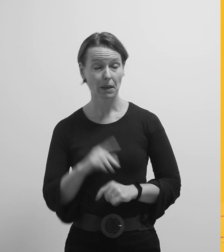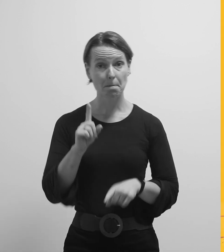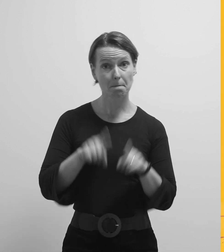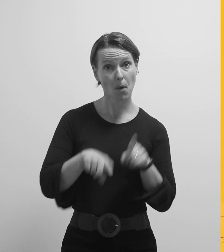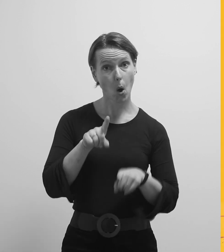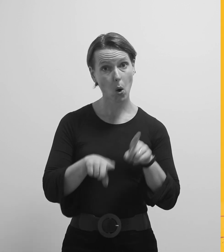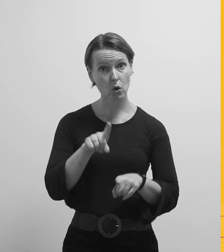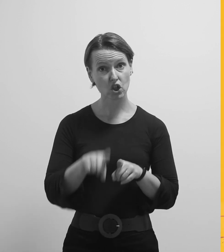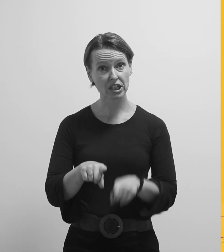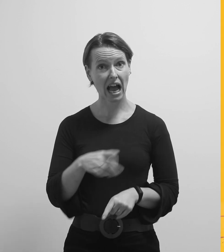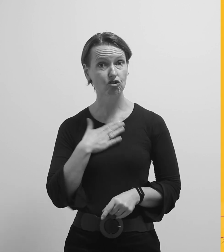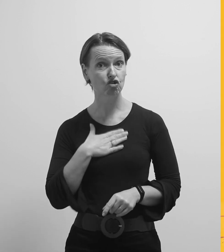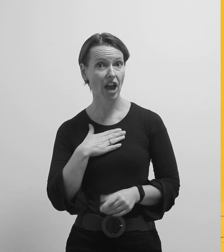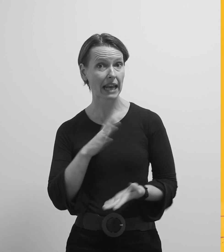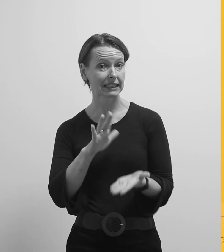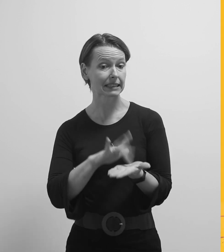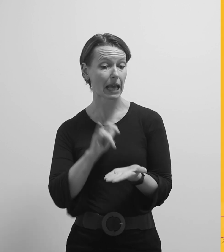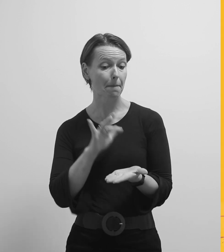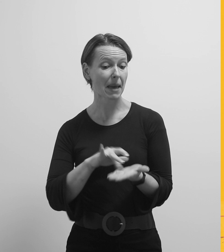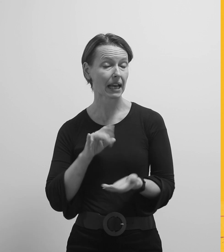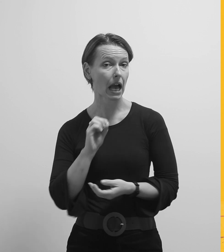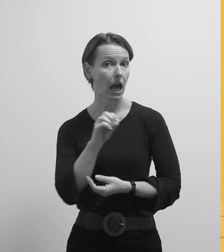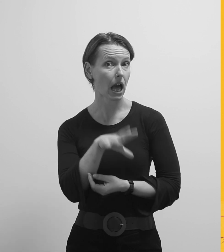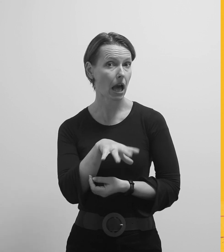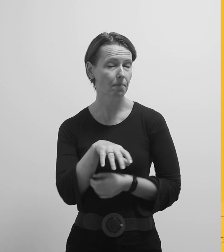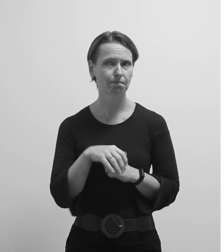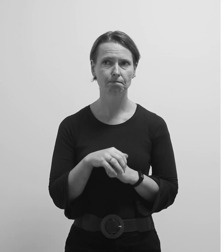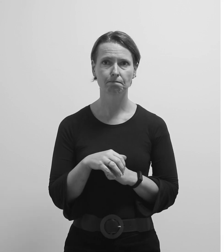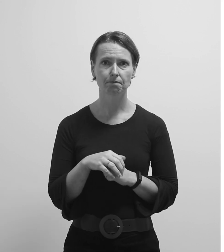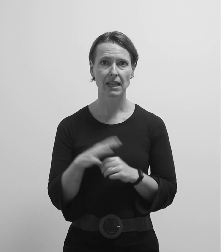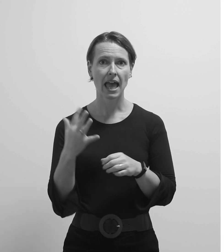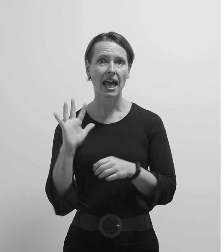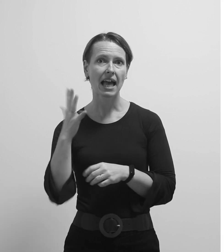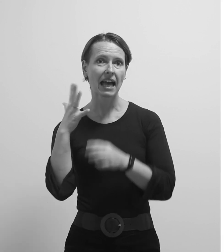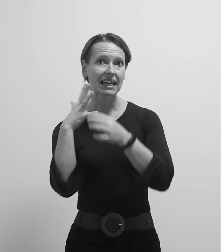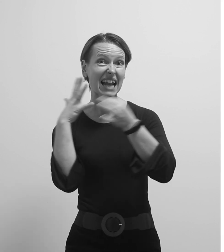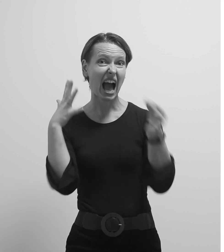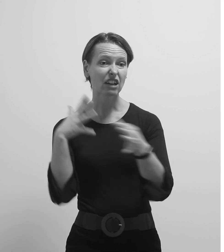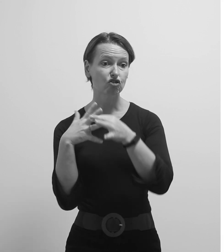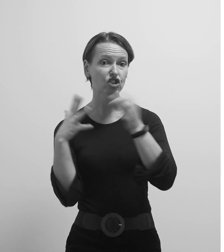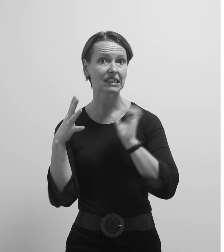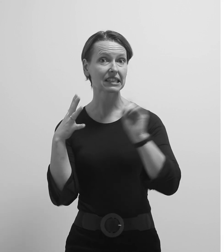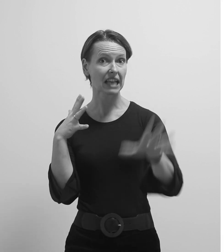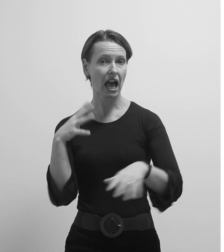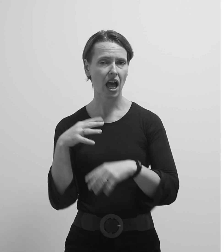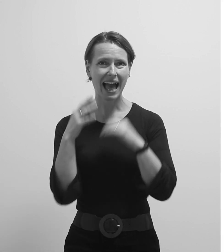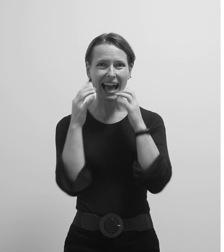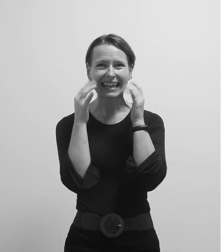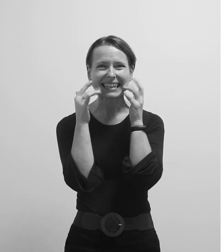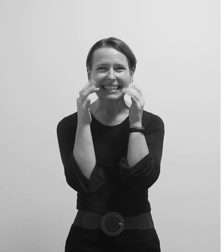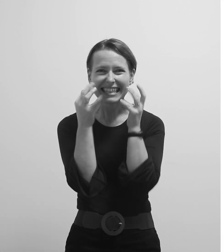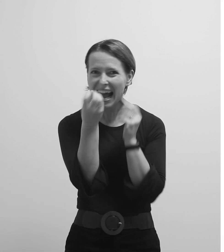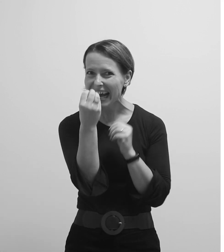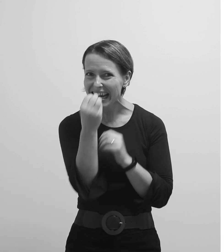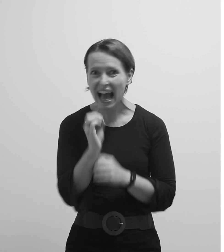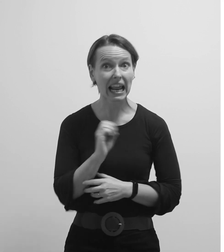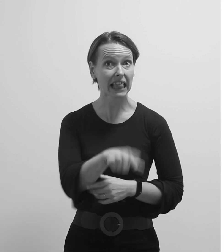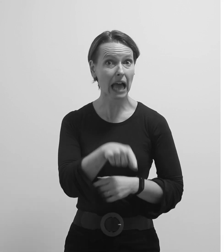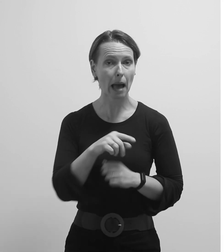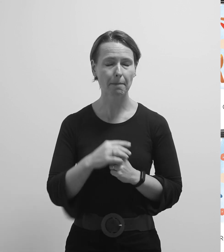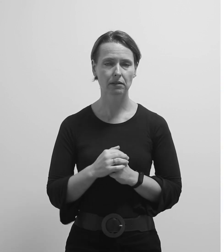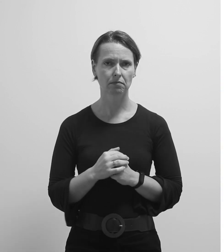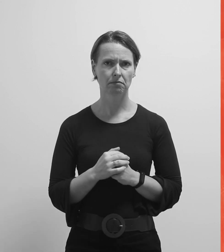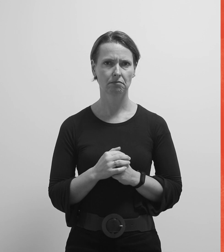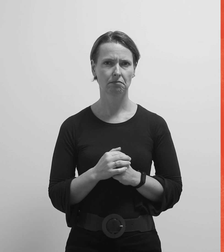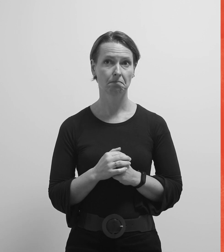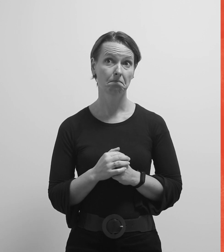Možda bi mu se svidjele sjemenke. Grančice. Za hrčka stvarčice.